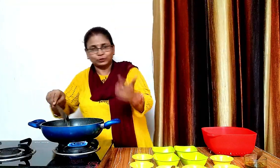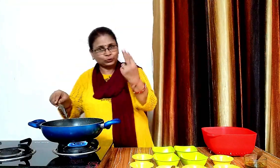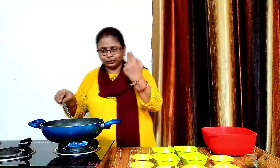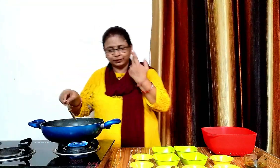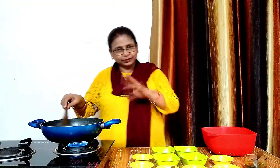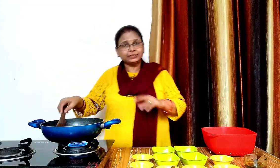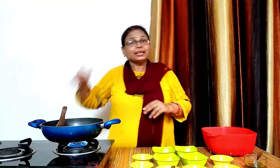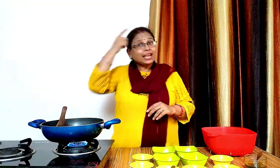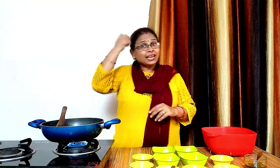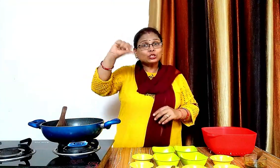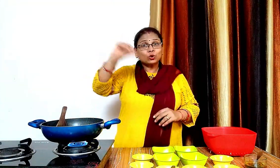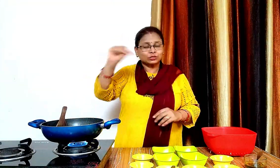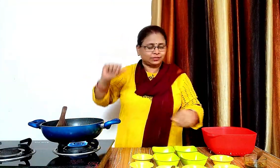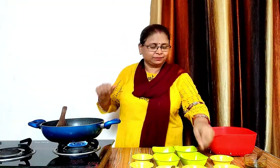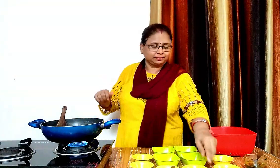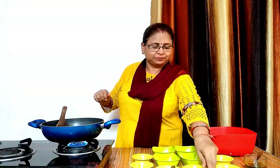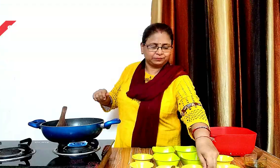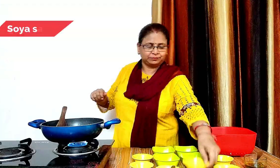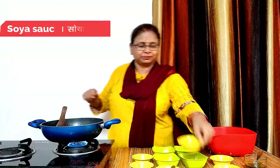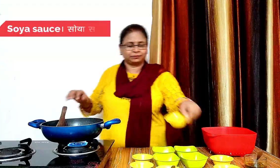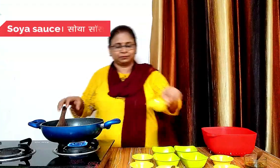दो मिनिट हो चुकी है अब इसमें सोया सॉस